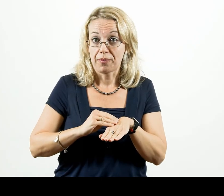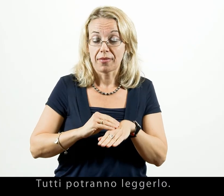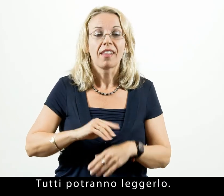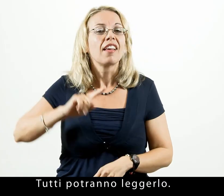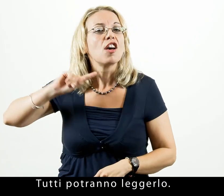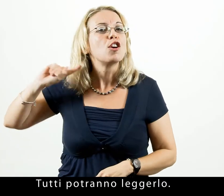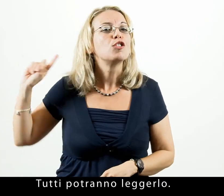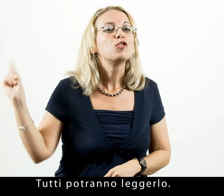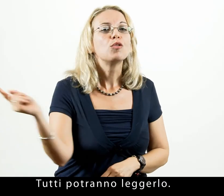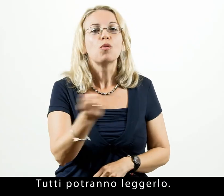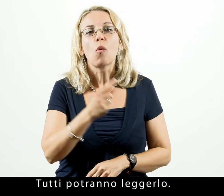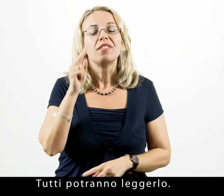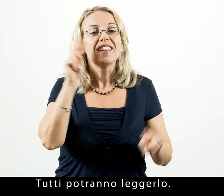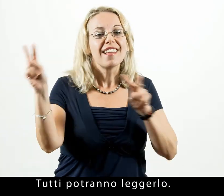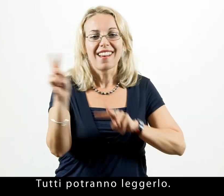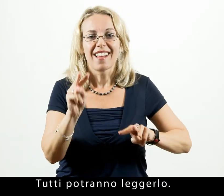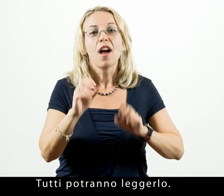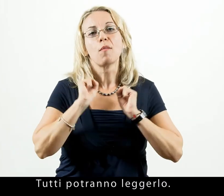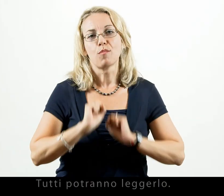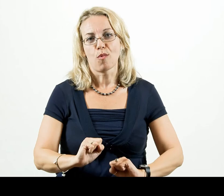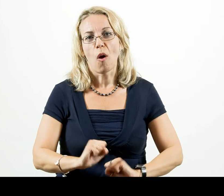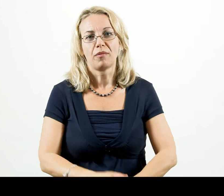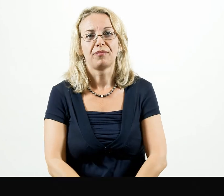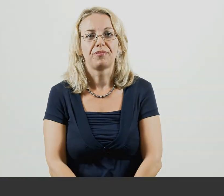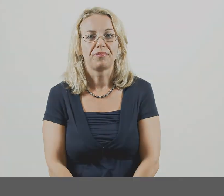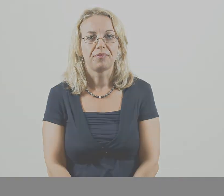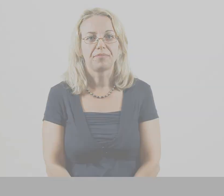Tutti potranno leggerlo. Tutti potranno leggerlo. Grazie